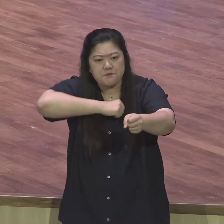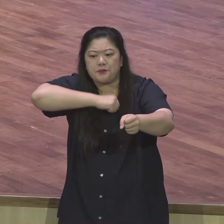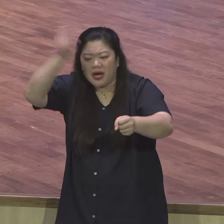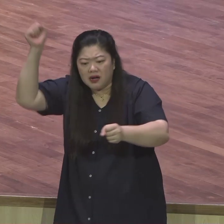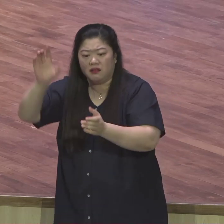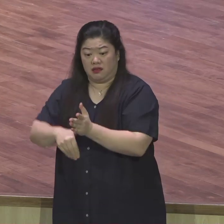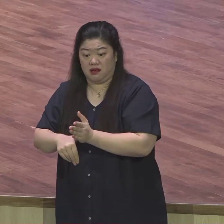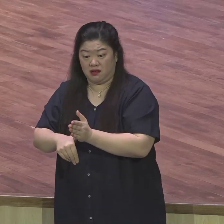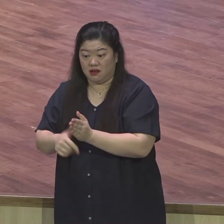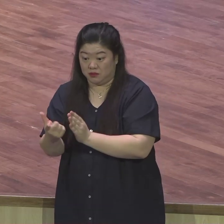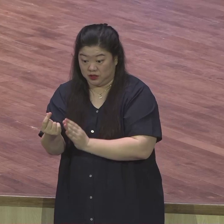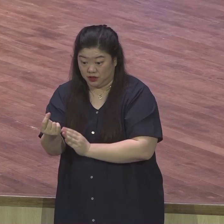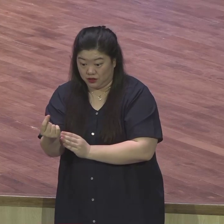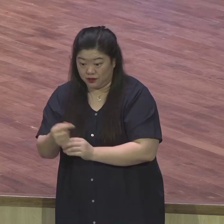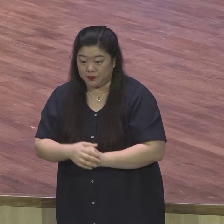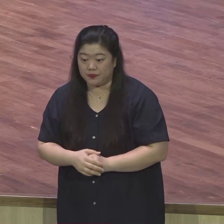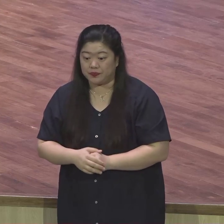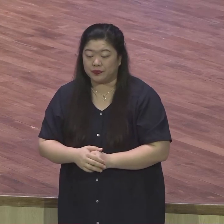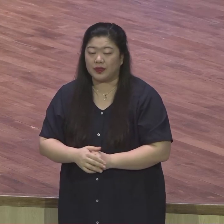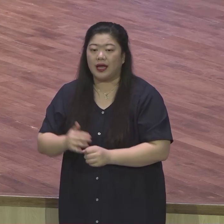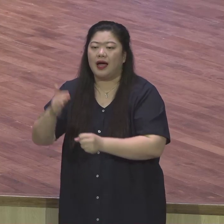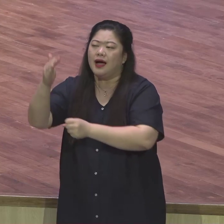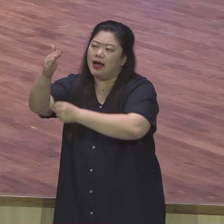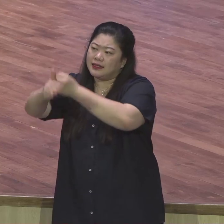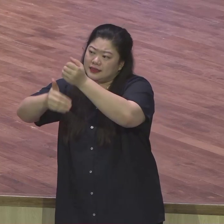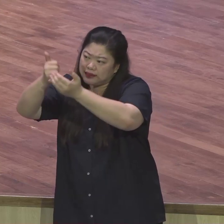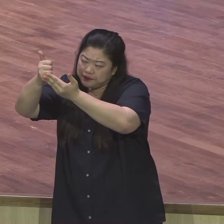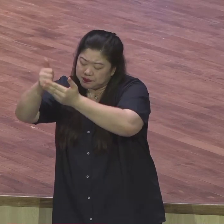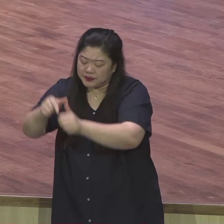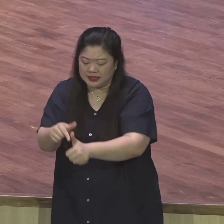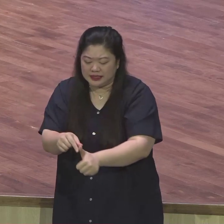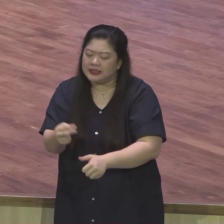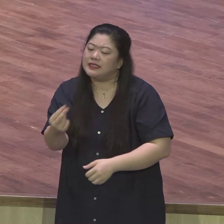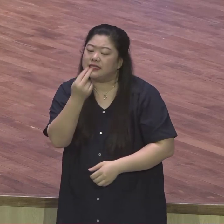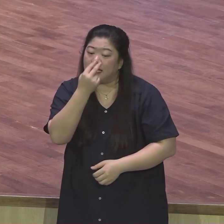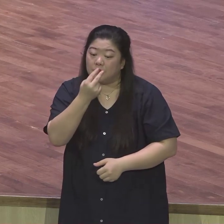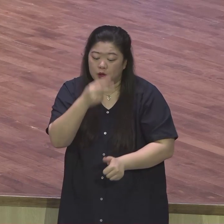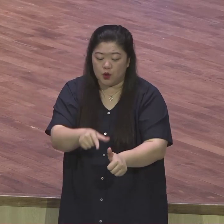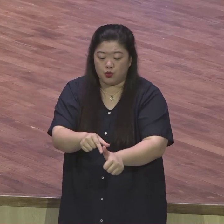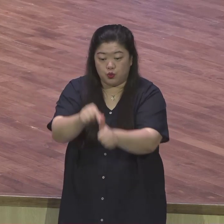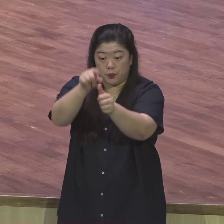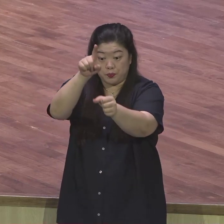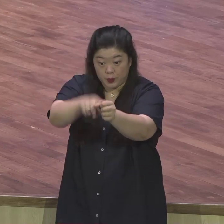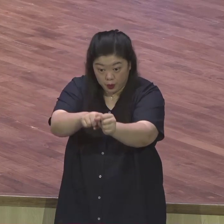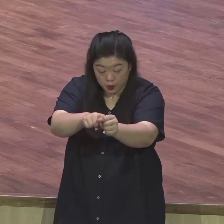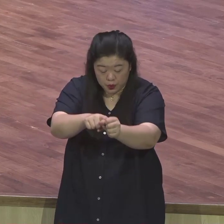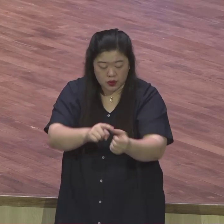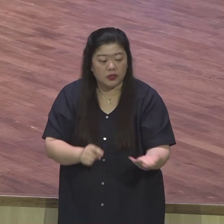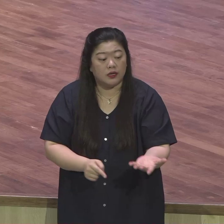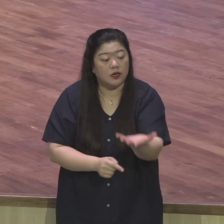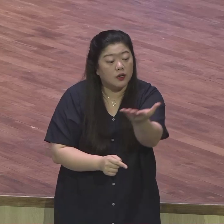반복하고 있습니다. 하나님이 생명을 구원하시려고 나를 당신들보다 먼저